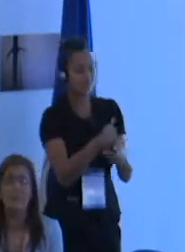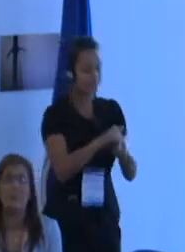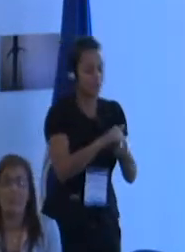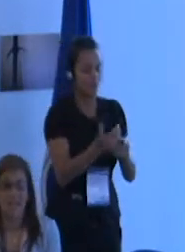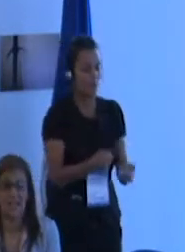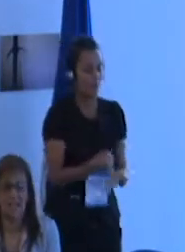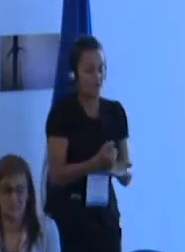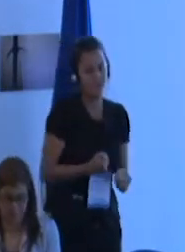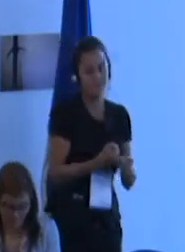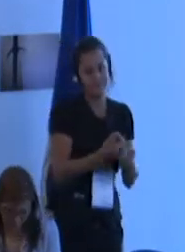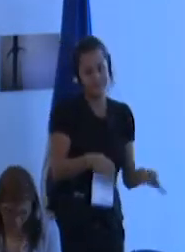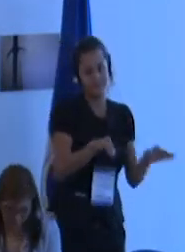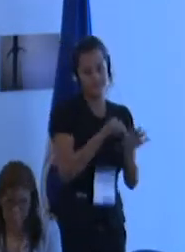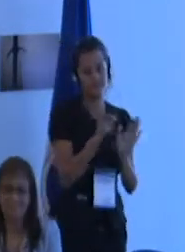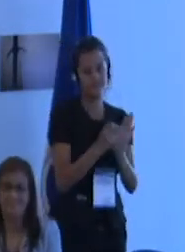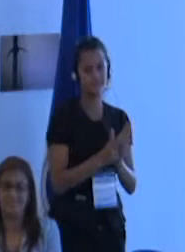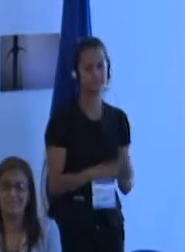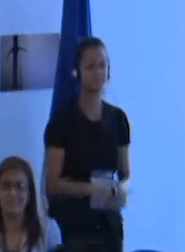oficio.